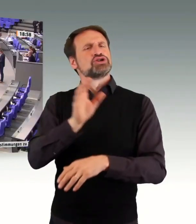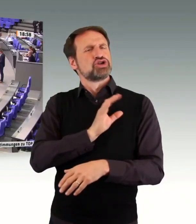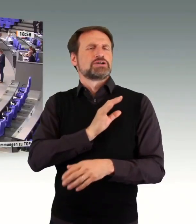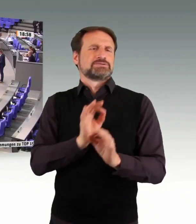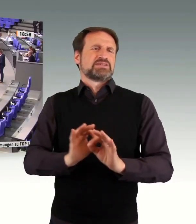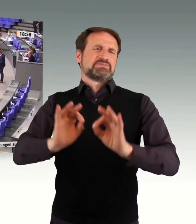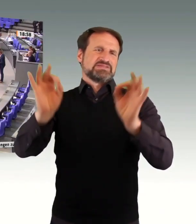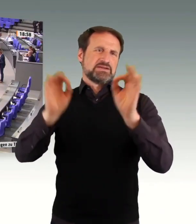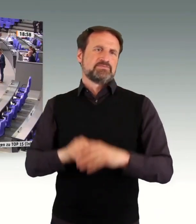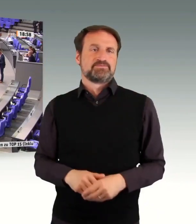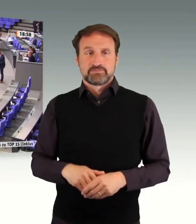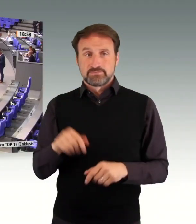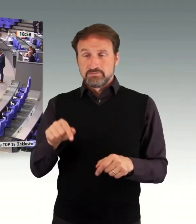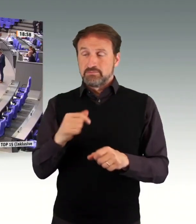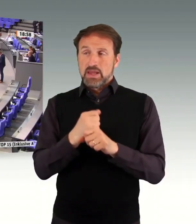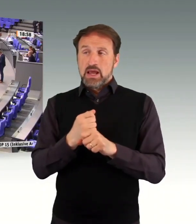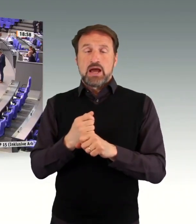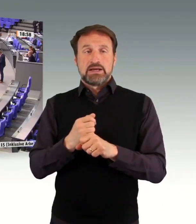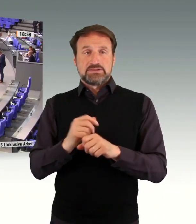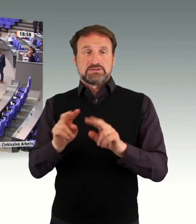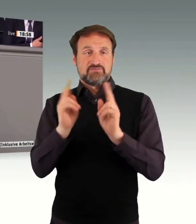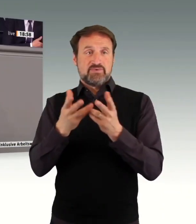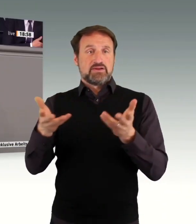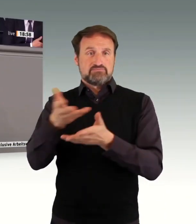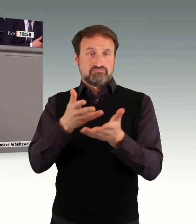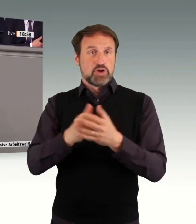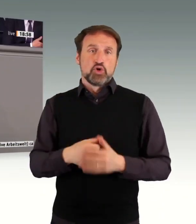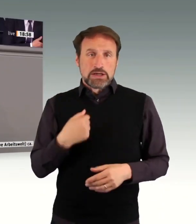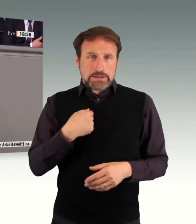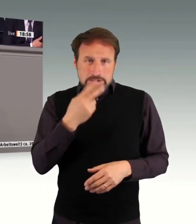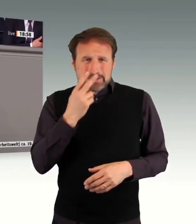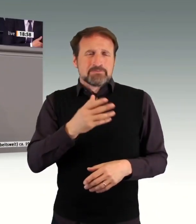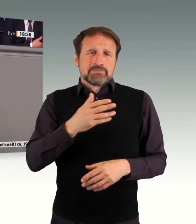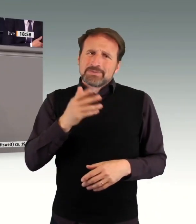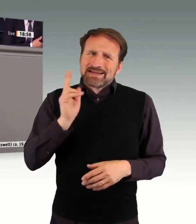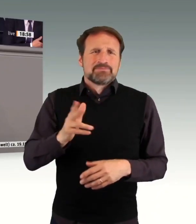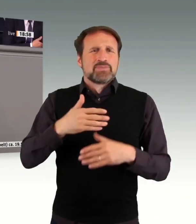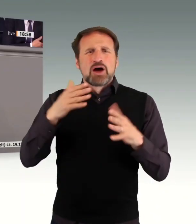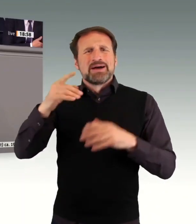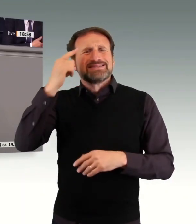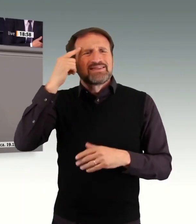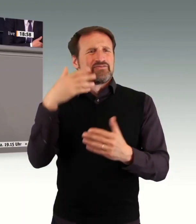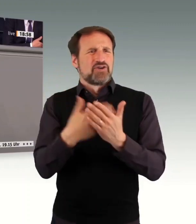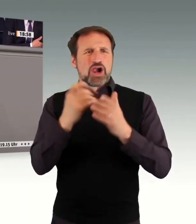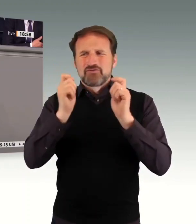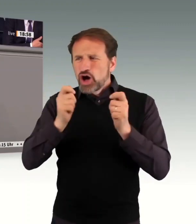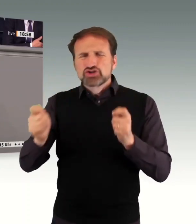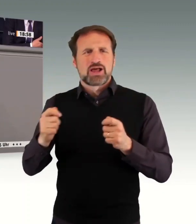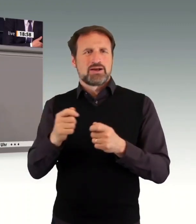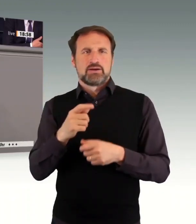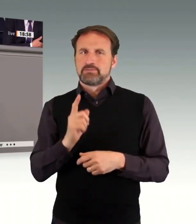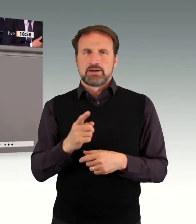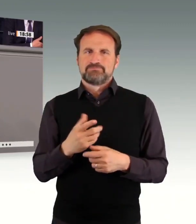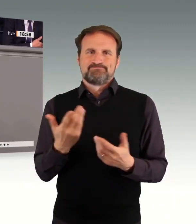Meine Damen und Herren, es gibt viel noch zu sagen zu diesem Thema, aber die Redezeit ist mit vier Minuten eng bemessen. Wir brauchen